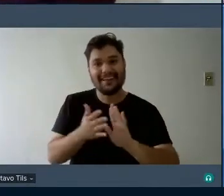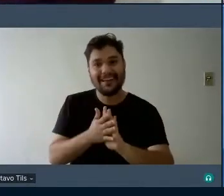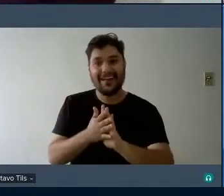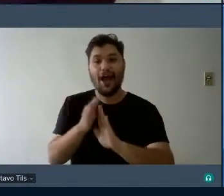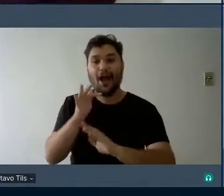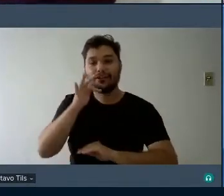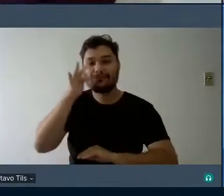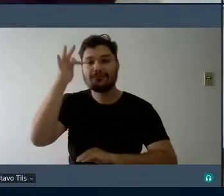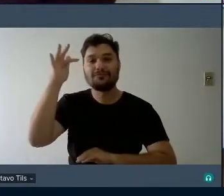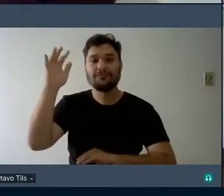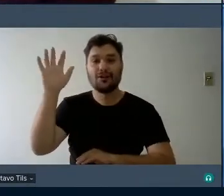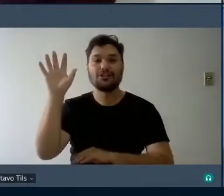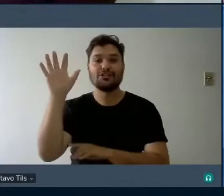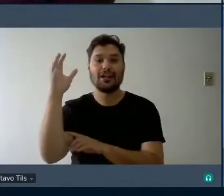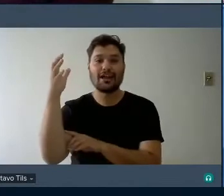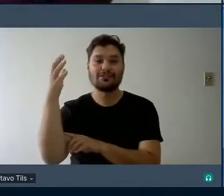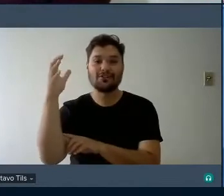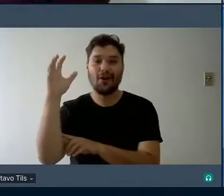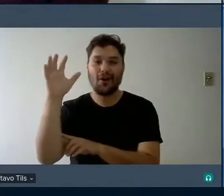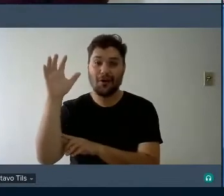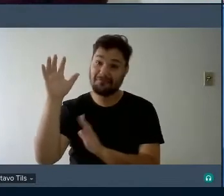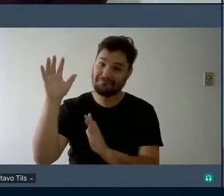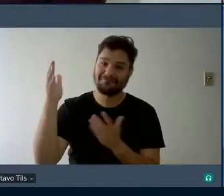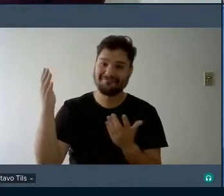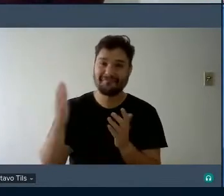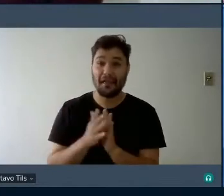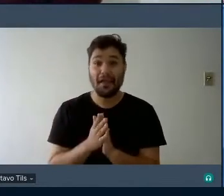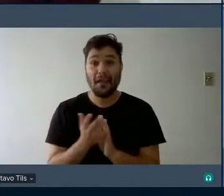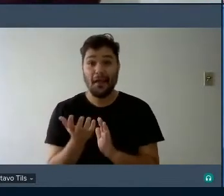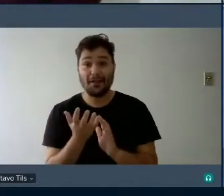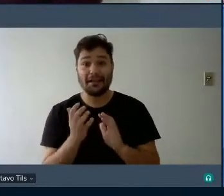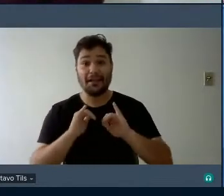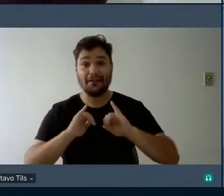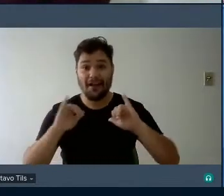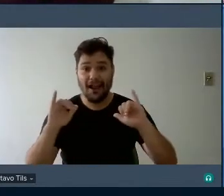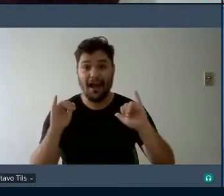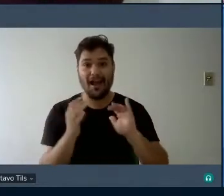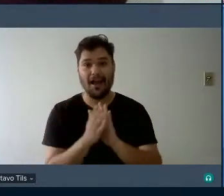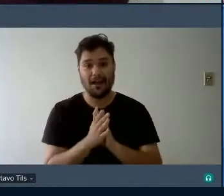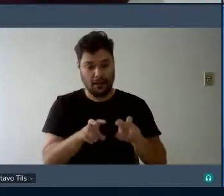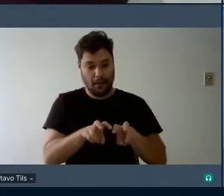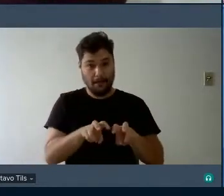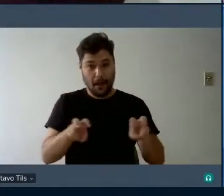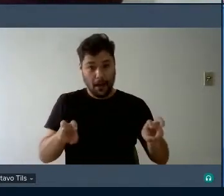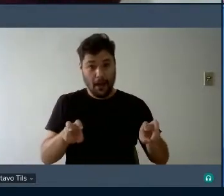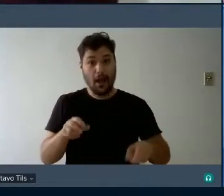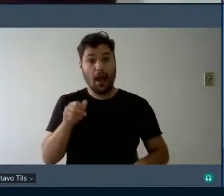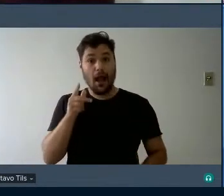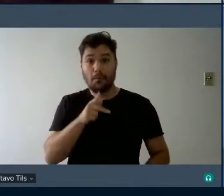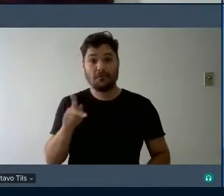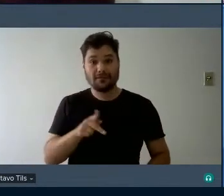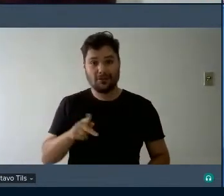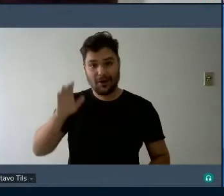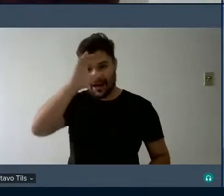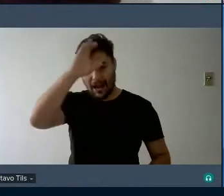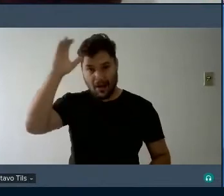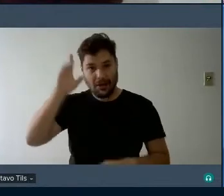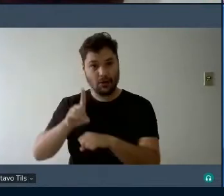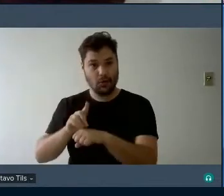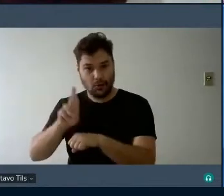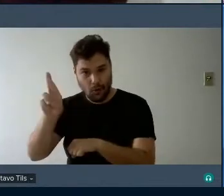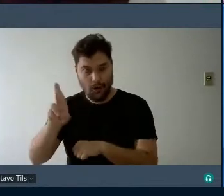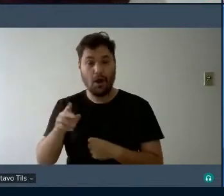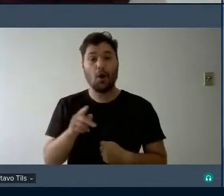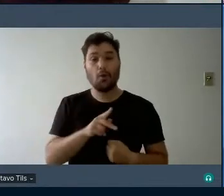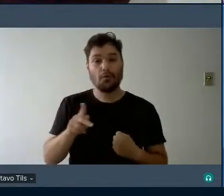tarde eu gostaria de dizer que a banca professora doutora Carolina Sperbe professor doutor